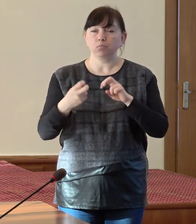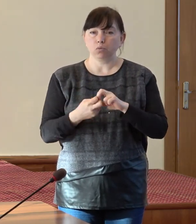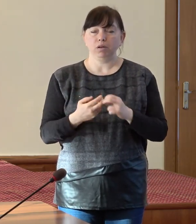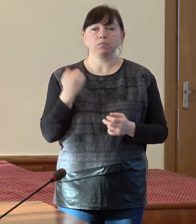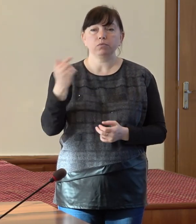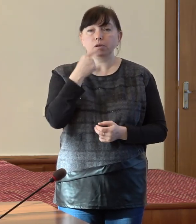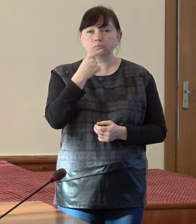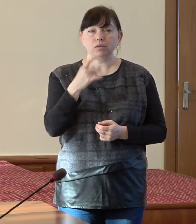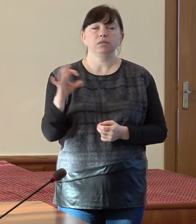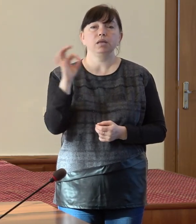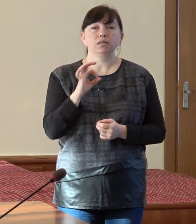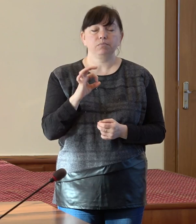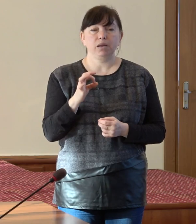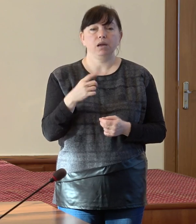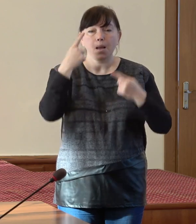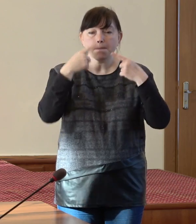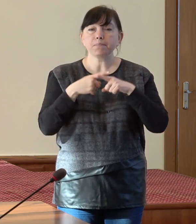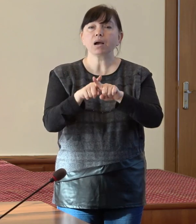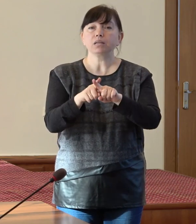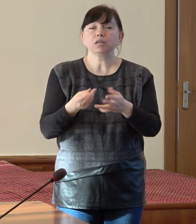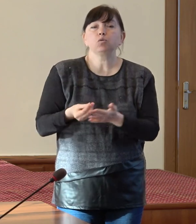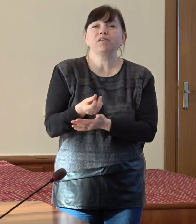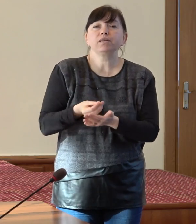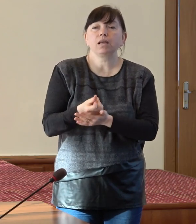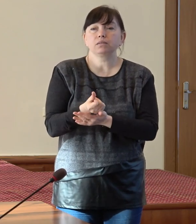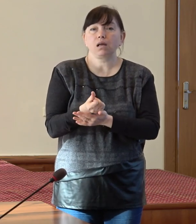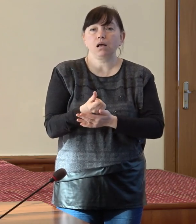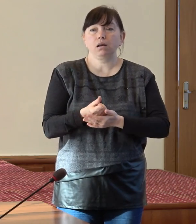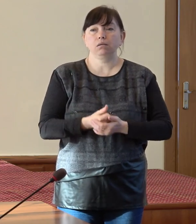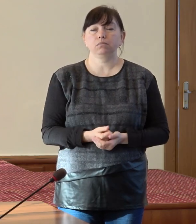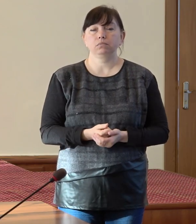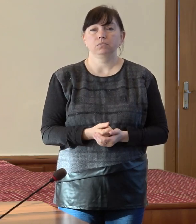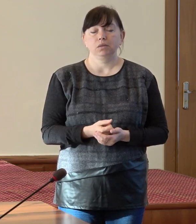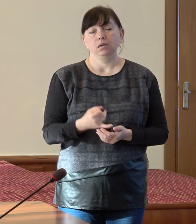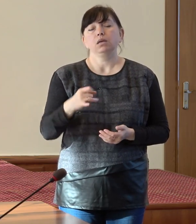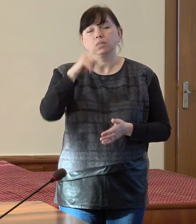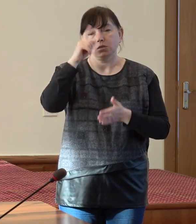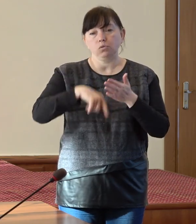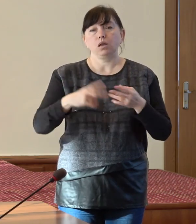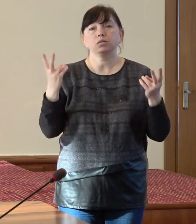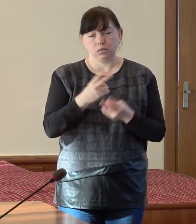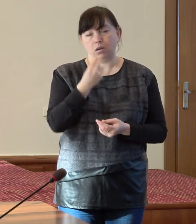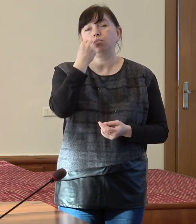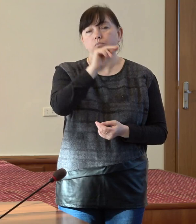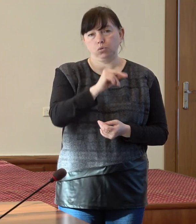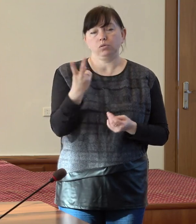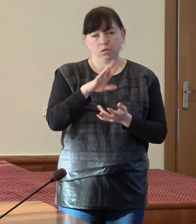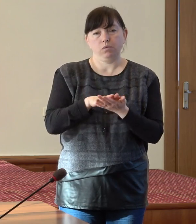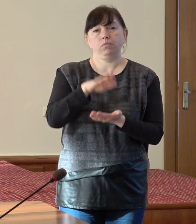menționat despre mecanismul de finanțare actual. Cu siguranță trebuie îmbunătățit.